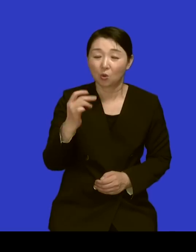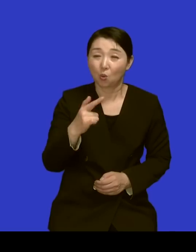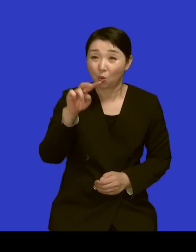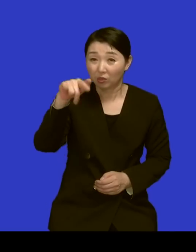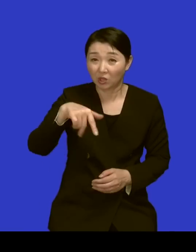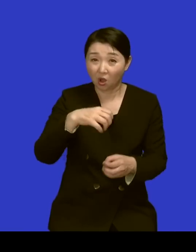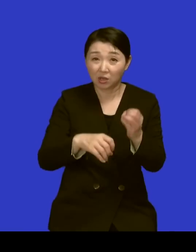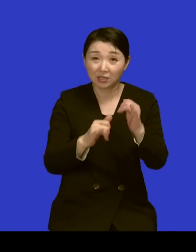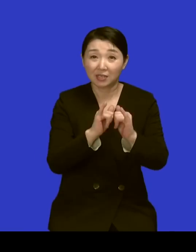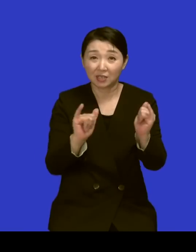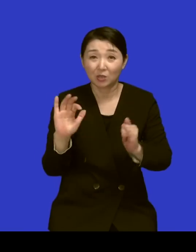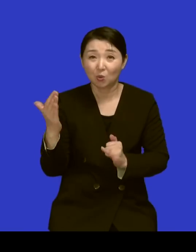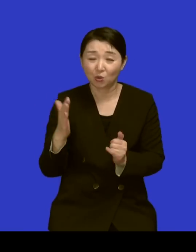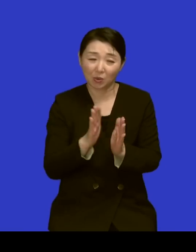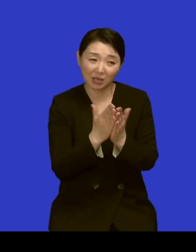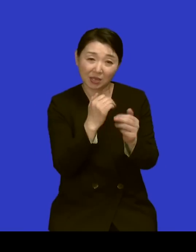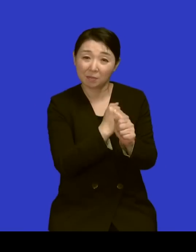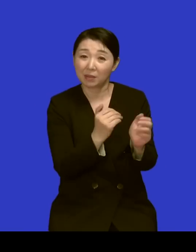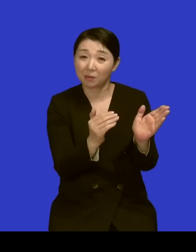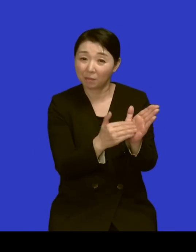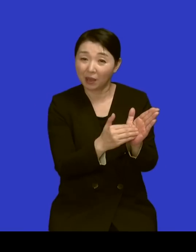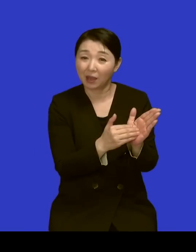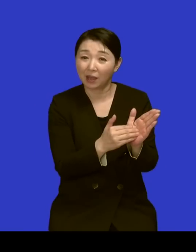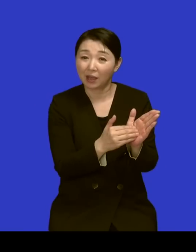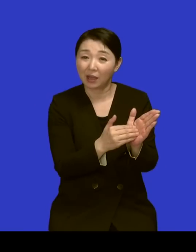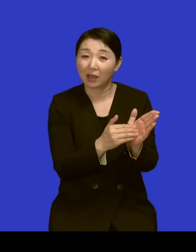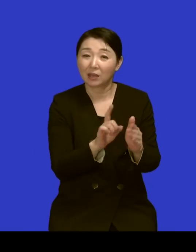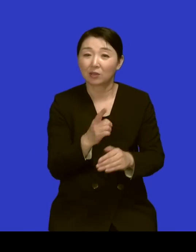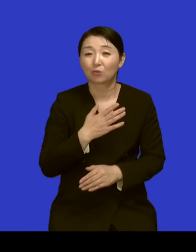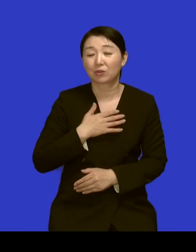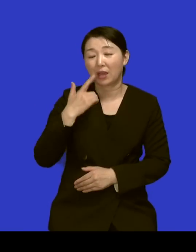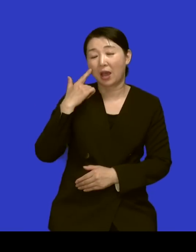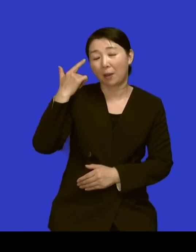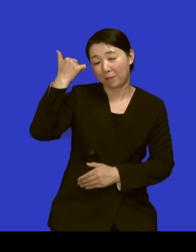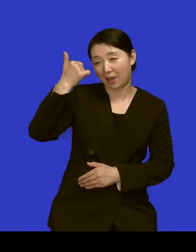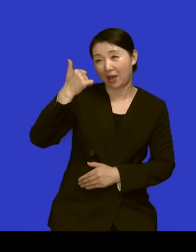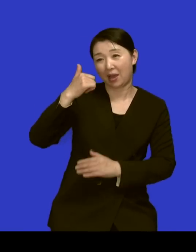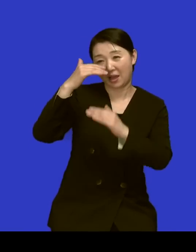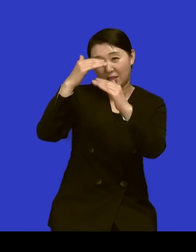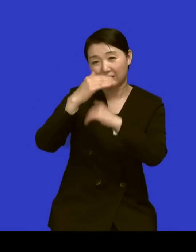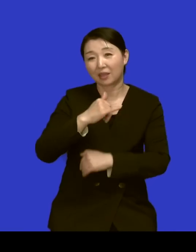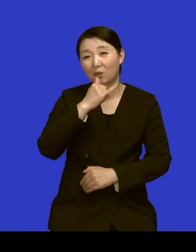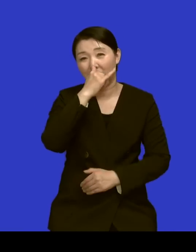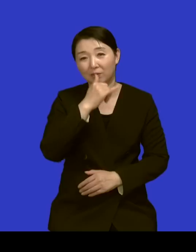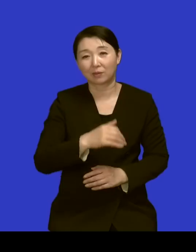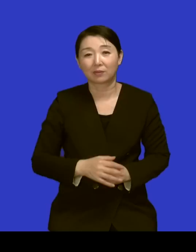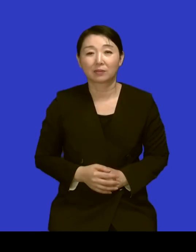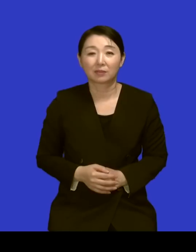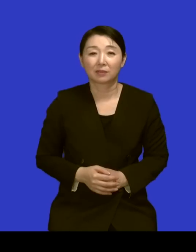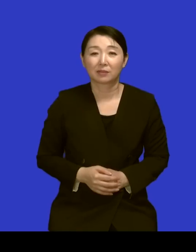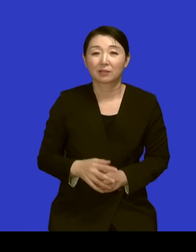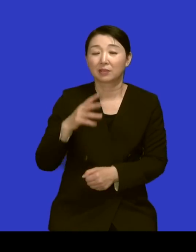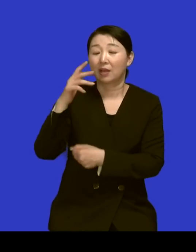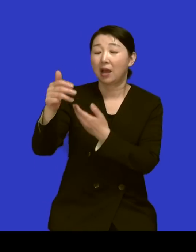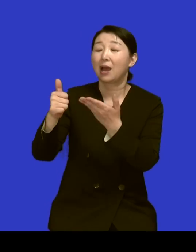최근에 낸 책이었는데 거기서 또 저희 아버님 얘기가 나와요 시필집에 하나님 전상서라는